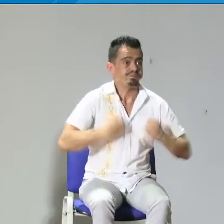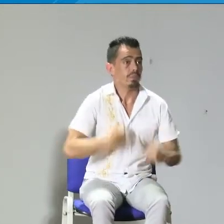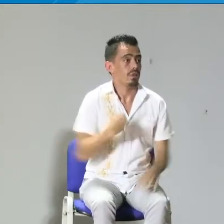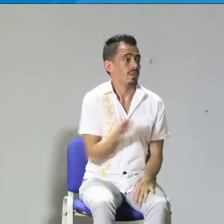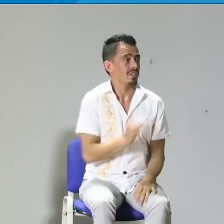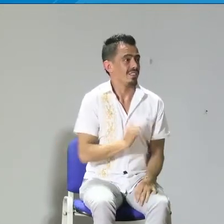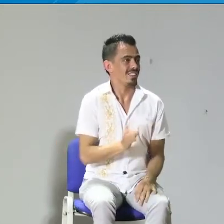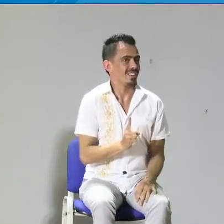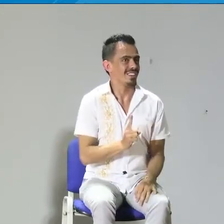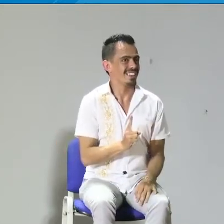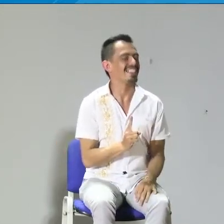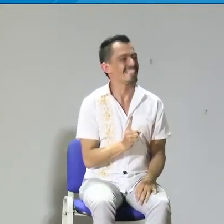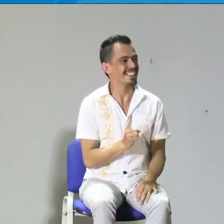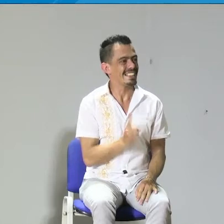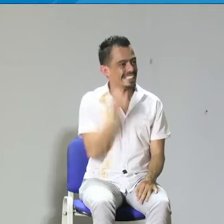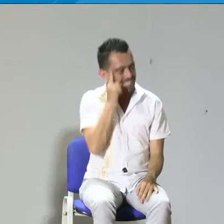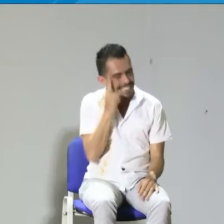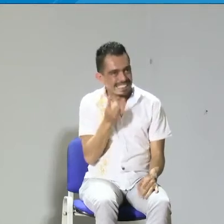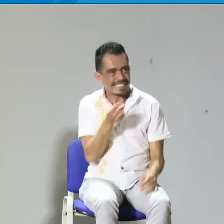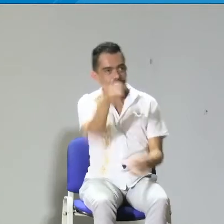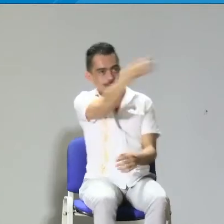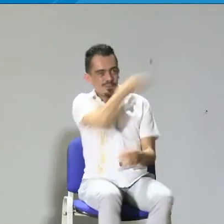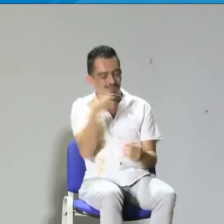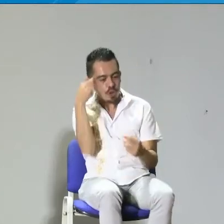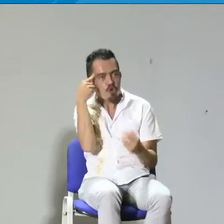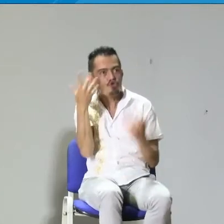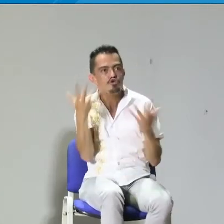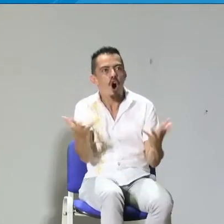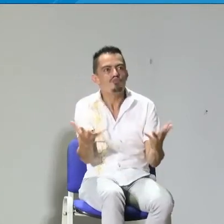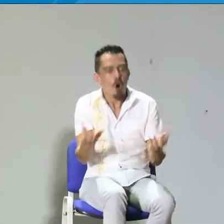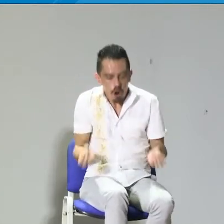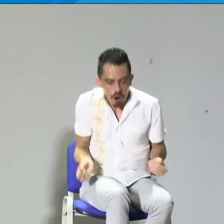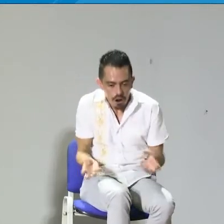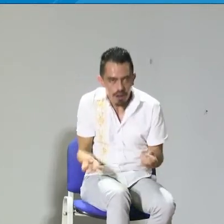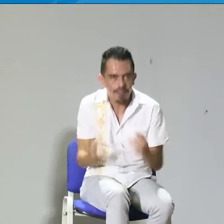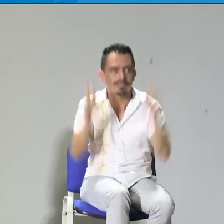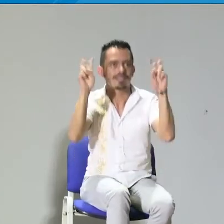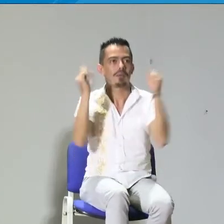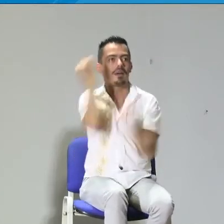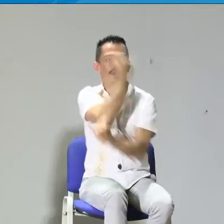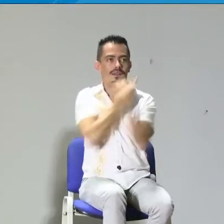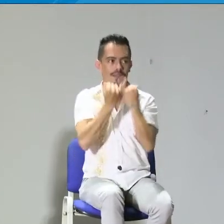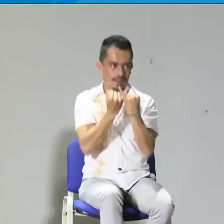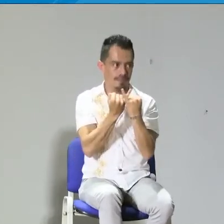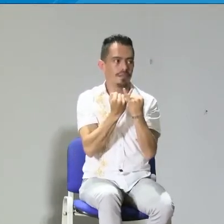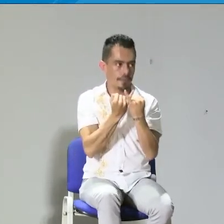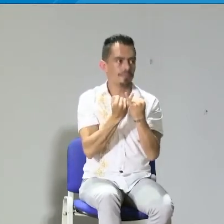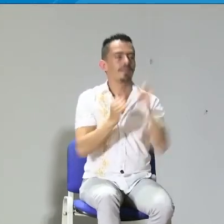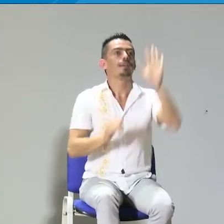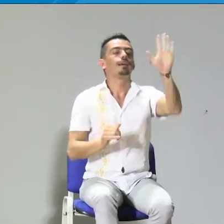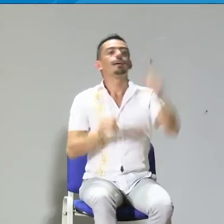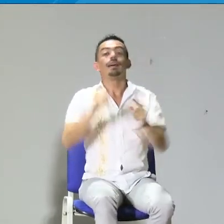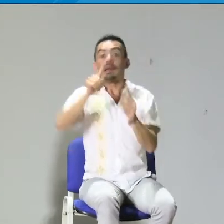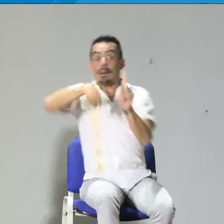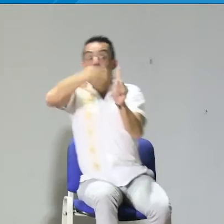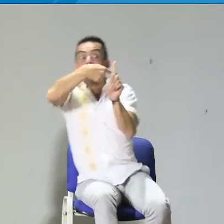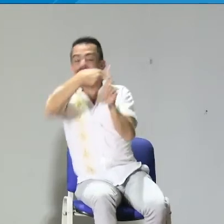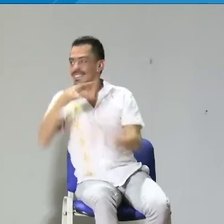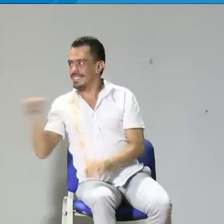actuar para que de alguna manera pueda ver esa imitación. Sí, y no solamente reducirlo al se puede, sí, y esto tiene que